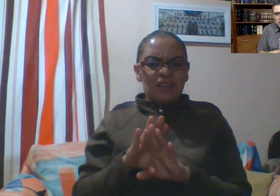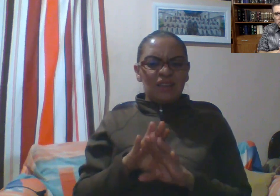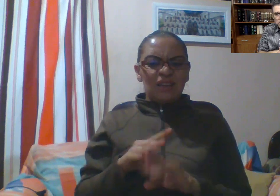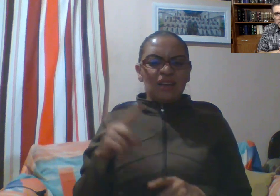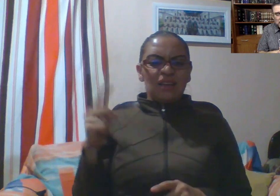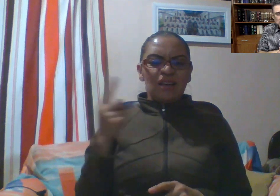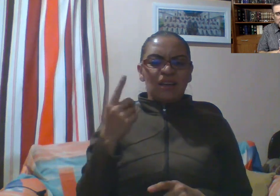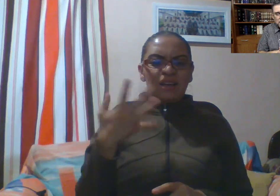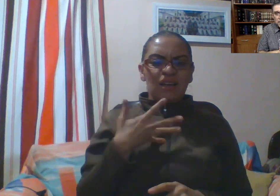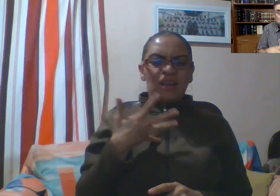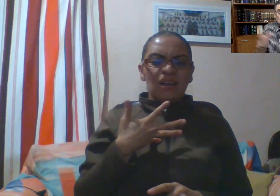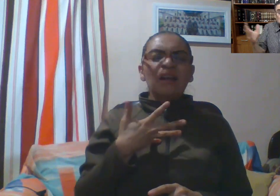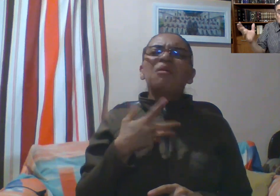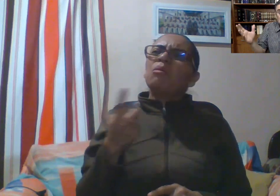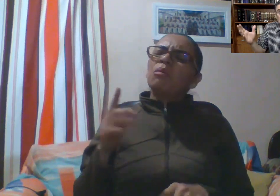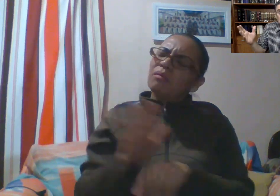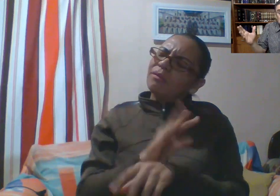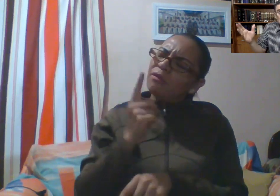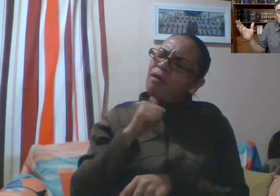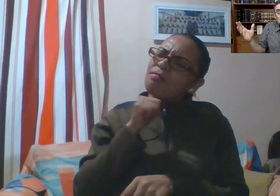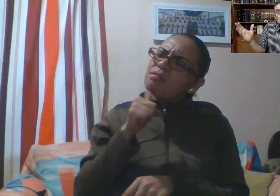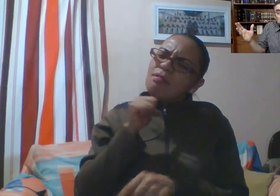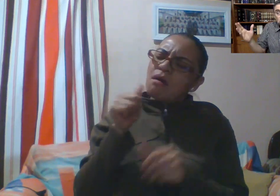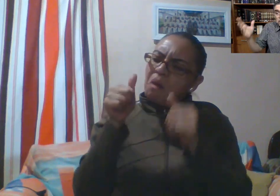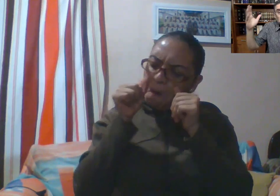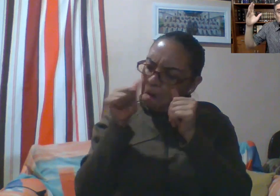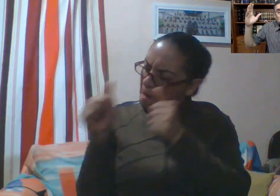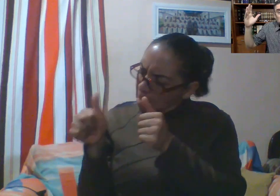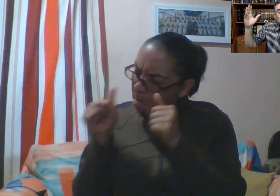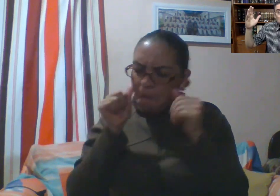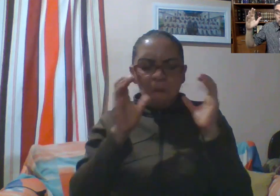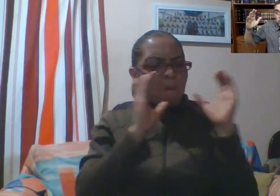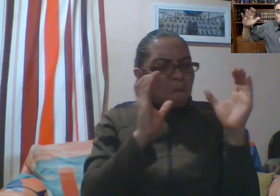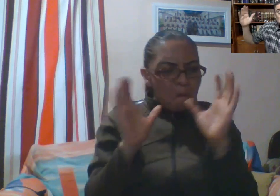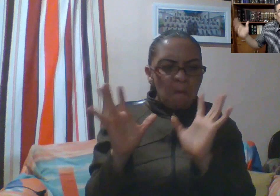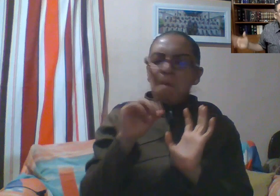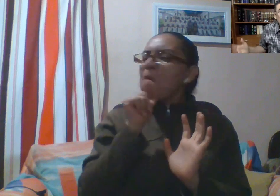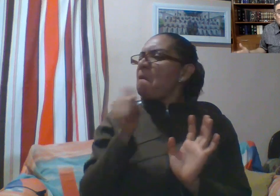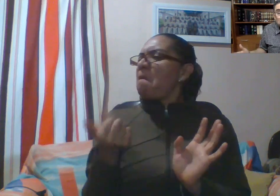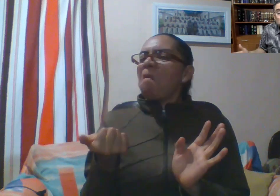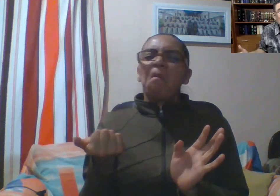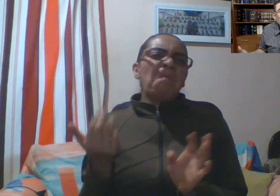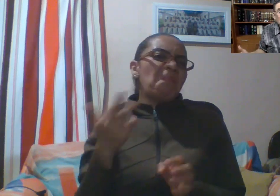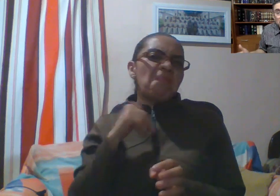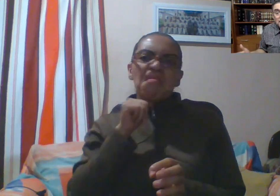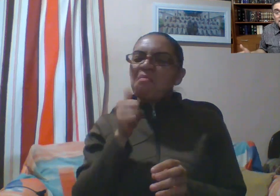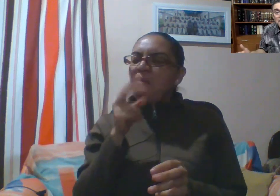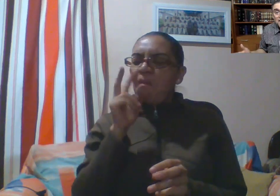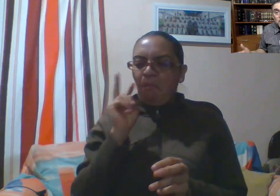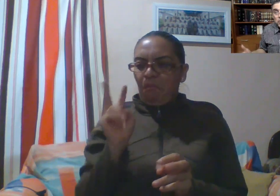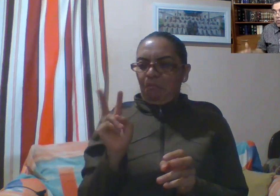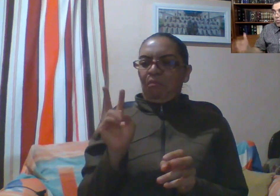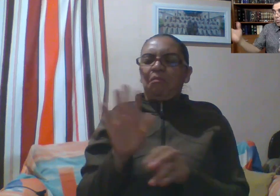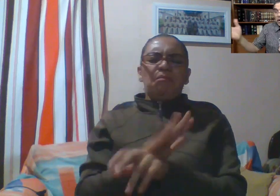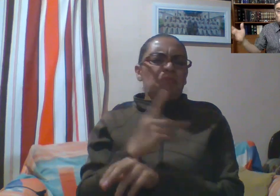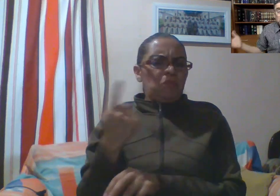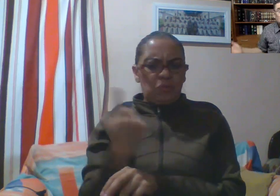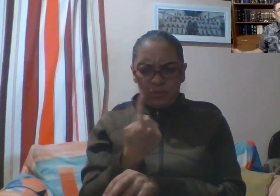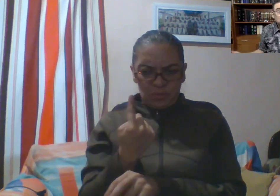eres invisible? Sí, soy invisible, nadie me ve, puedo hacer lo que sea, puedo incluso portarme mal y no me ve nadie. Puedo comer las galletas